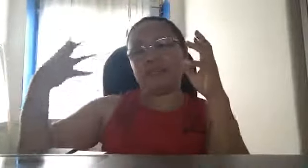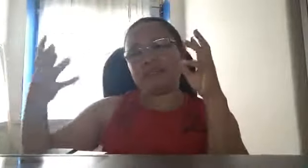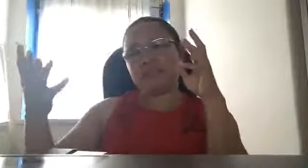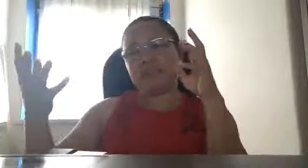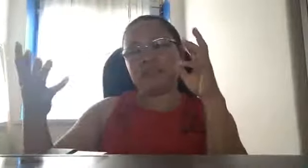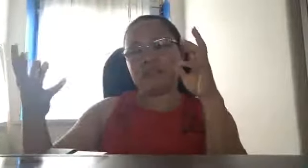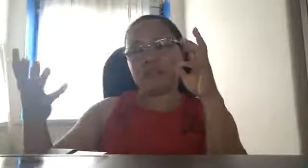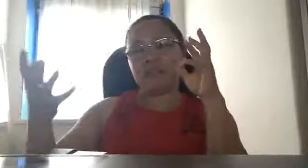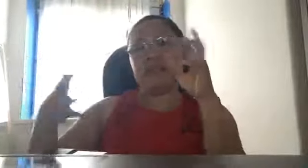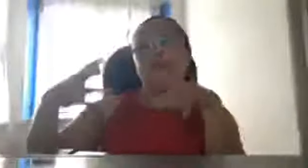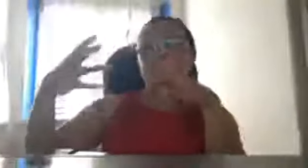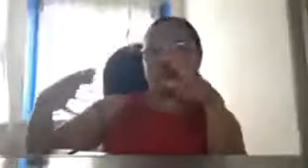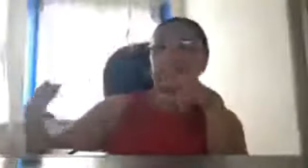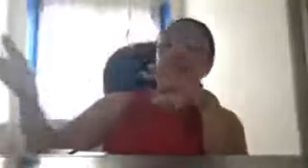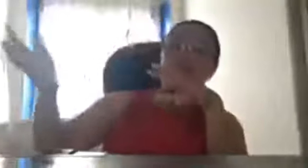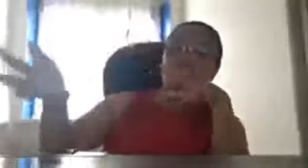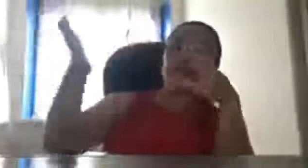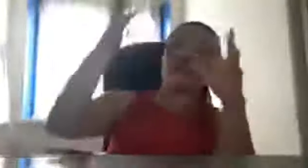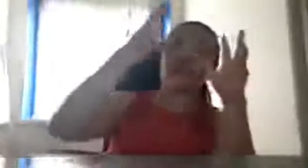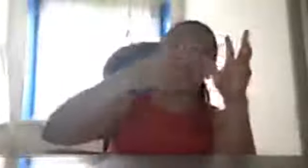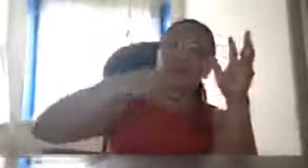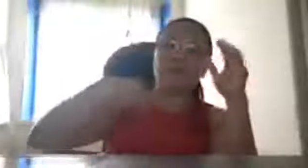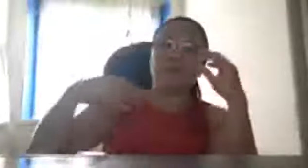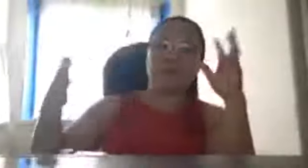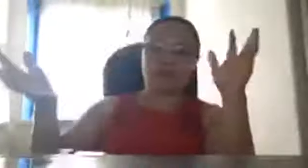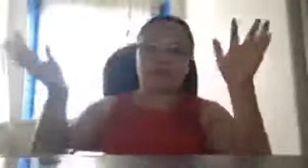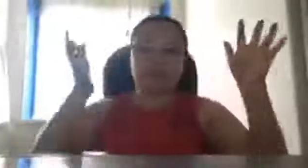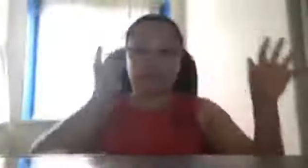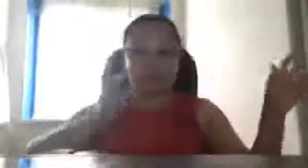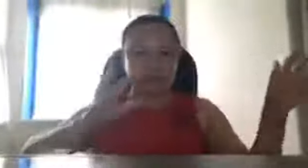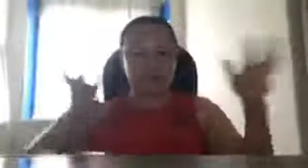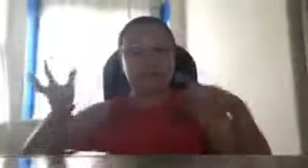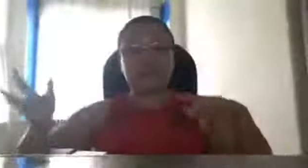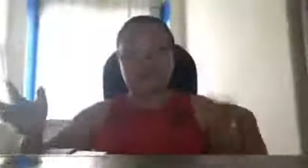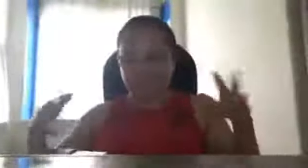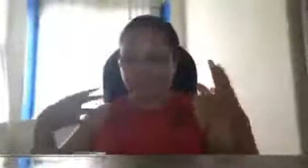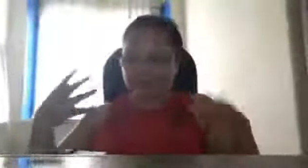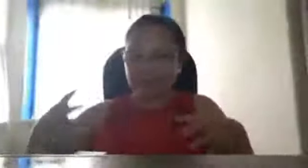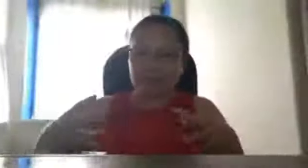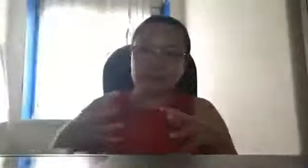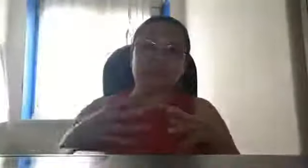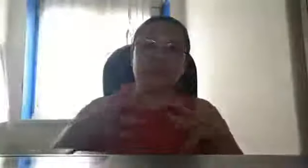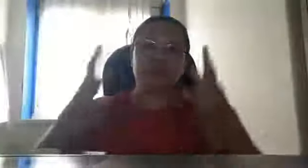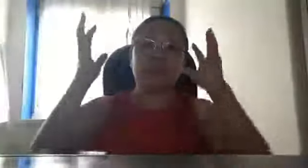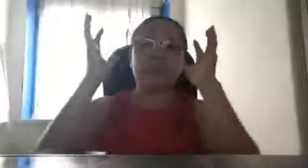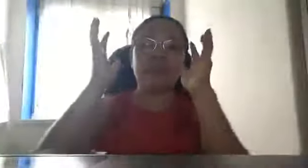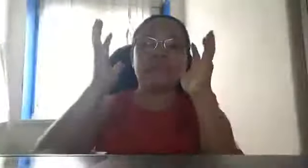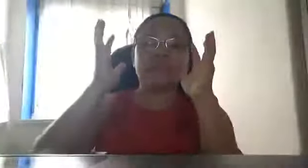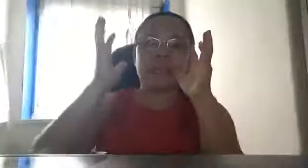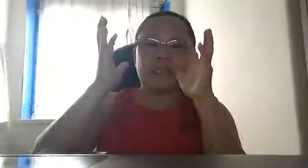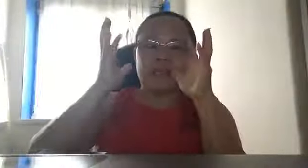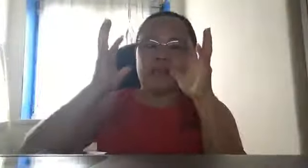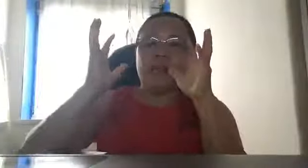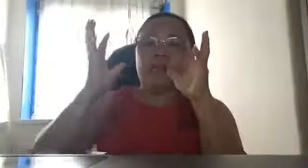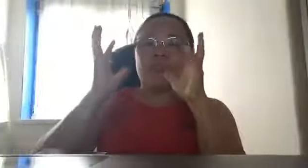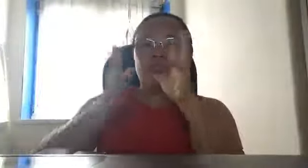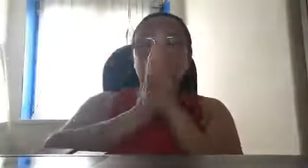ating military ay nako China sinisiraan nyo yung ganito eh kakampi namin yan gano'n gano'n so